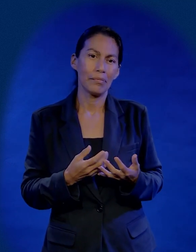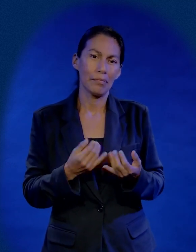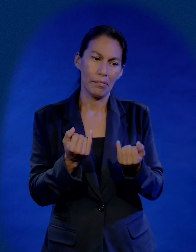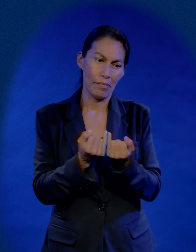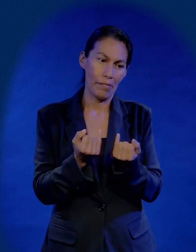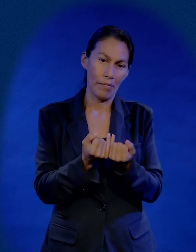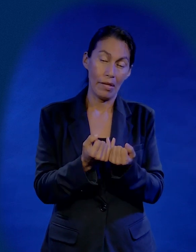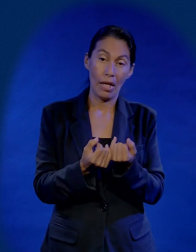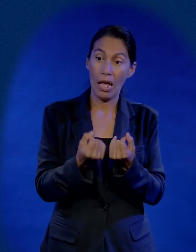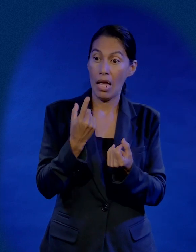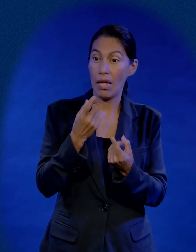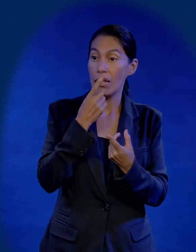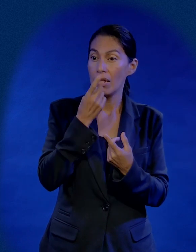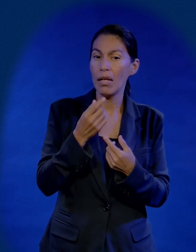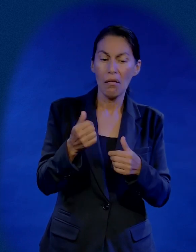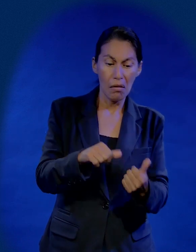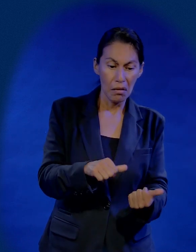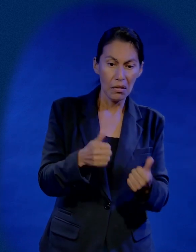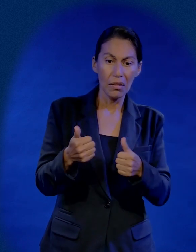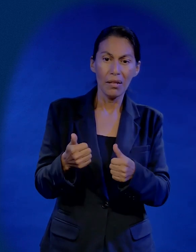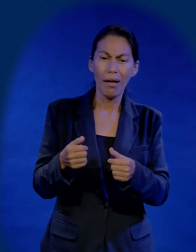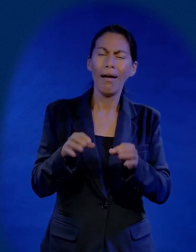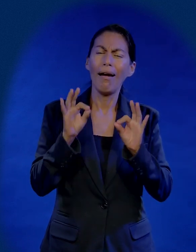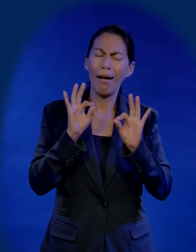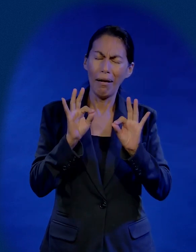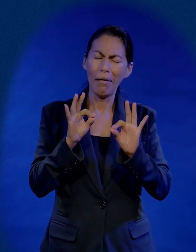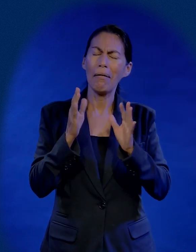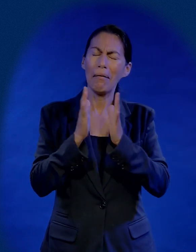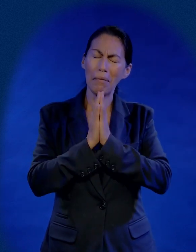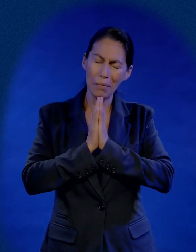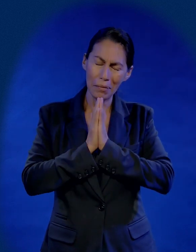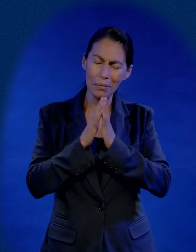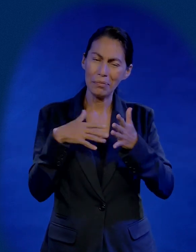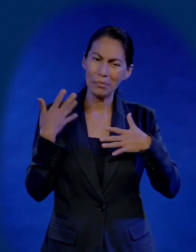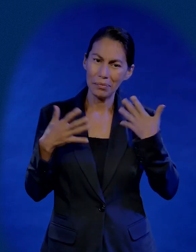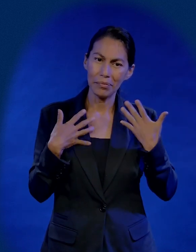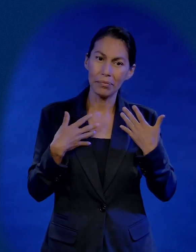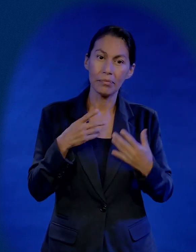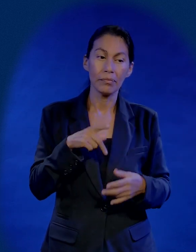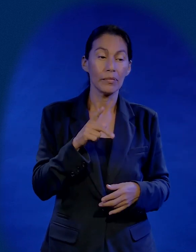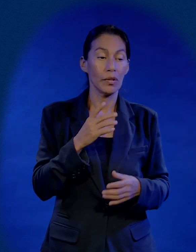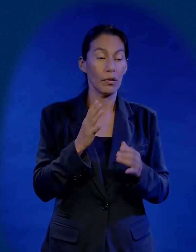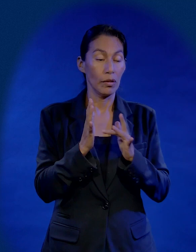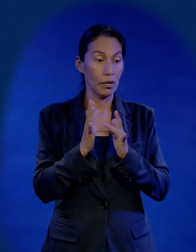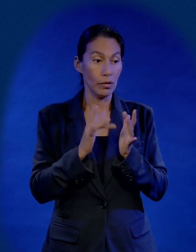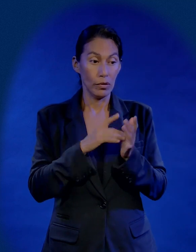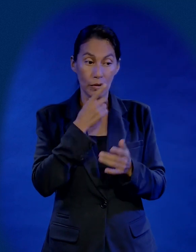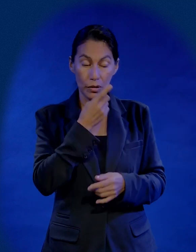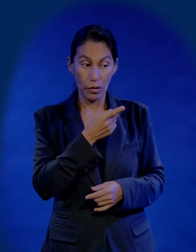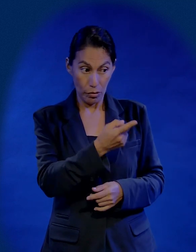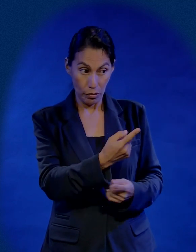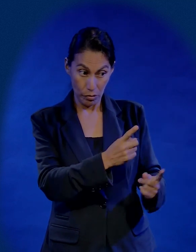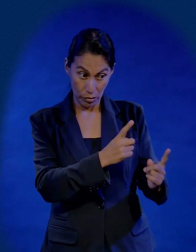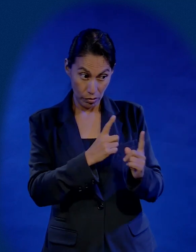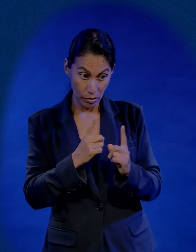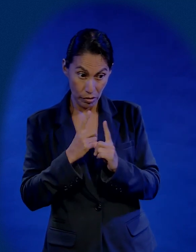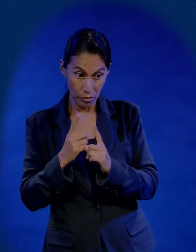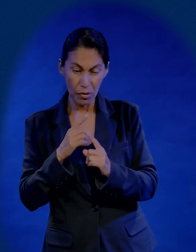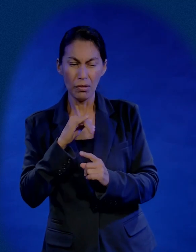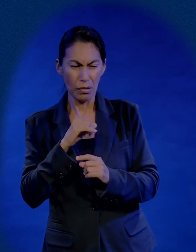nosotros decimos, Alguien se va a bautizar. Amén. Pero Jesús frío, así serio, pone un alto y dice, ¿Me quieres seguir? Sí, maestro.